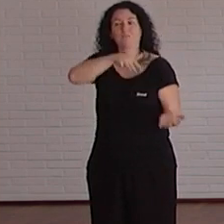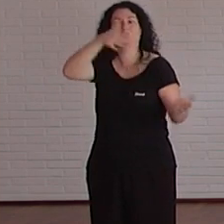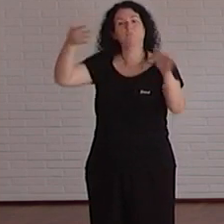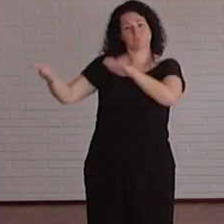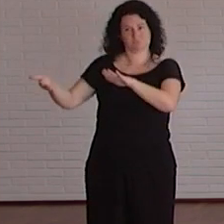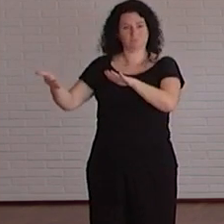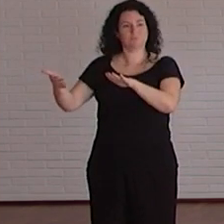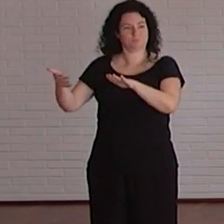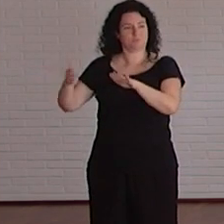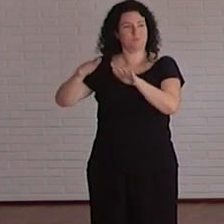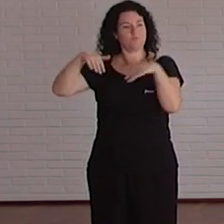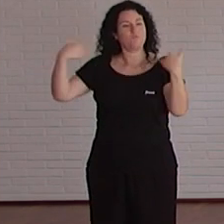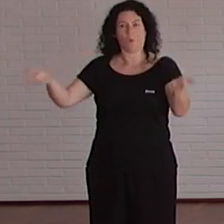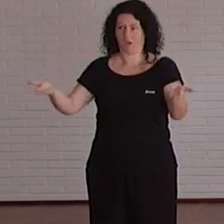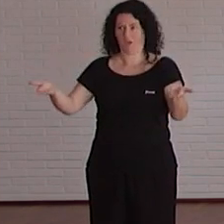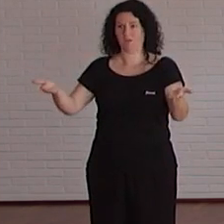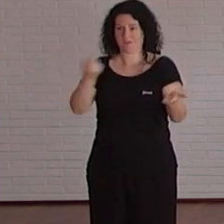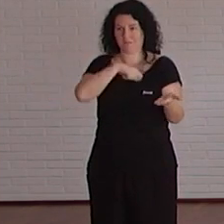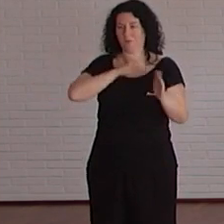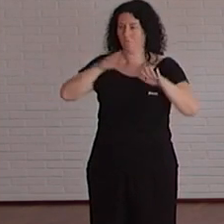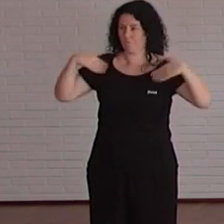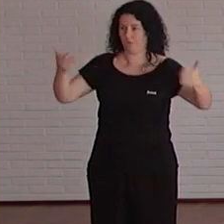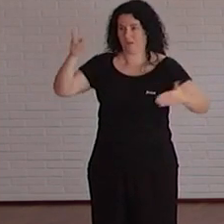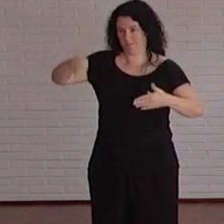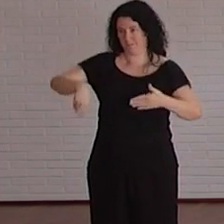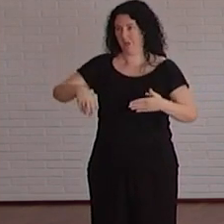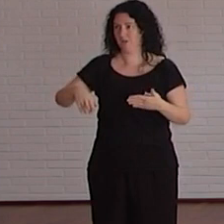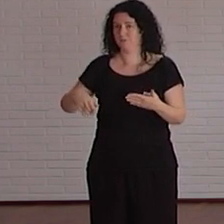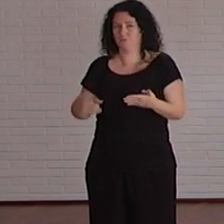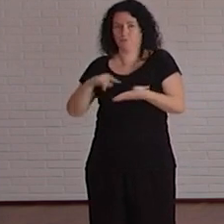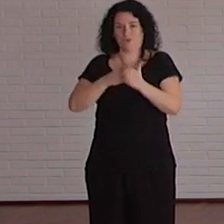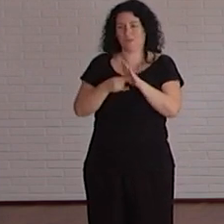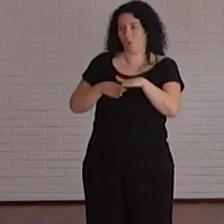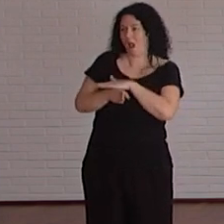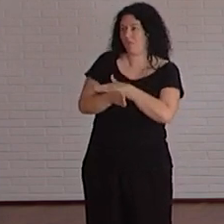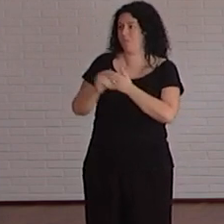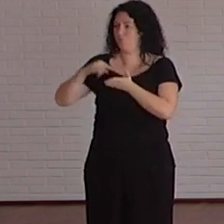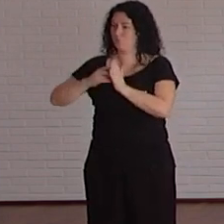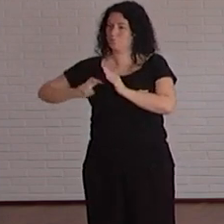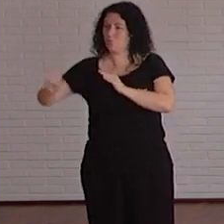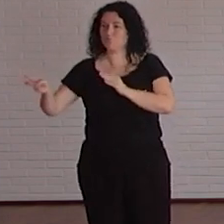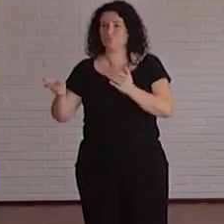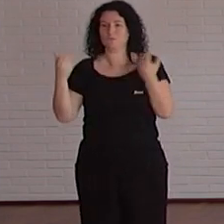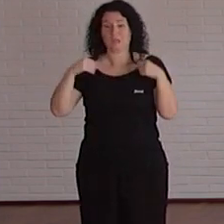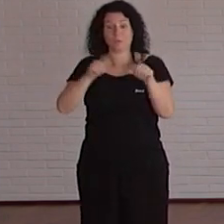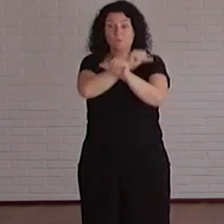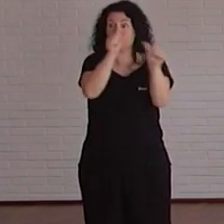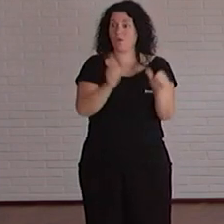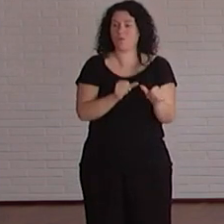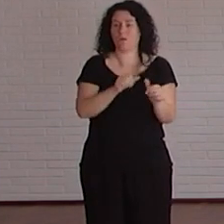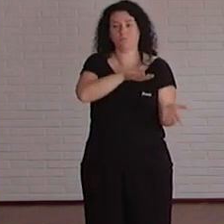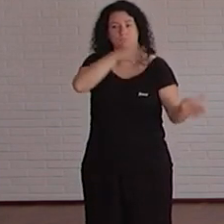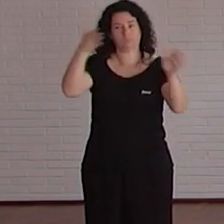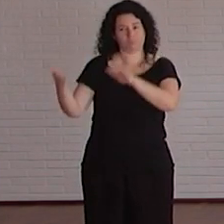que está aquí representada por Carolina y con proyectos como el de ACCESS estos modelos están siendo exportados a países